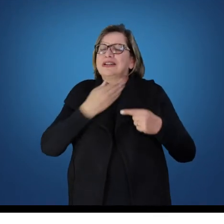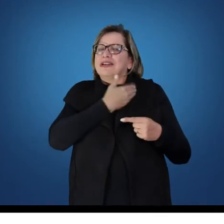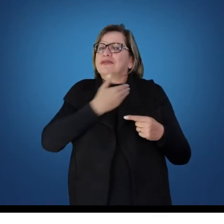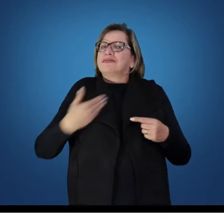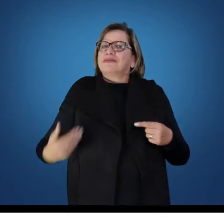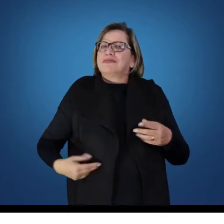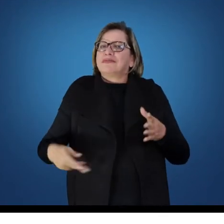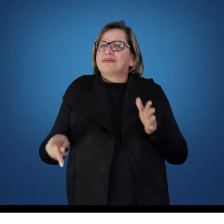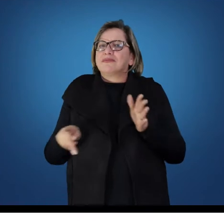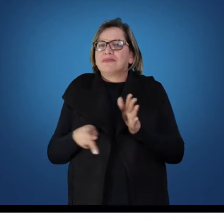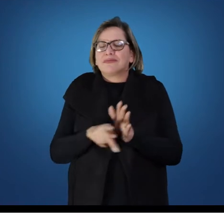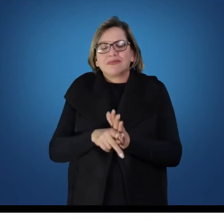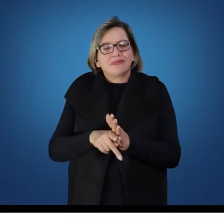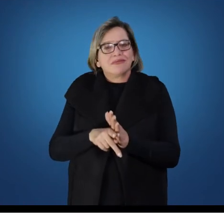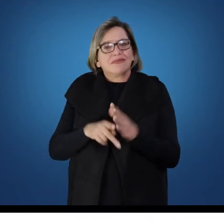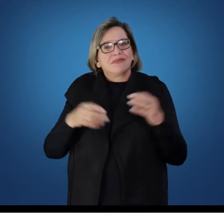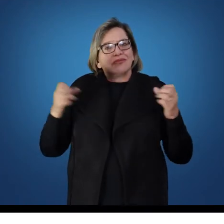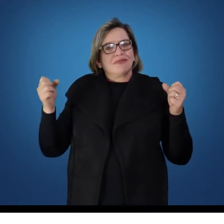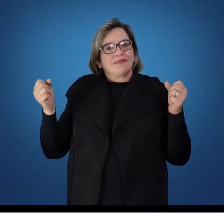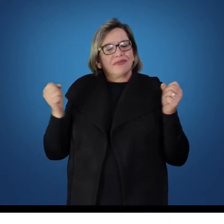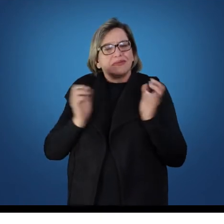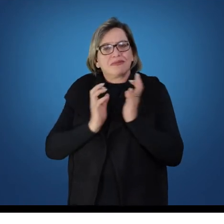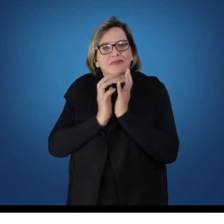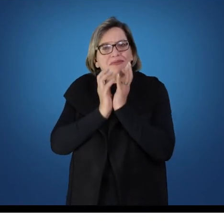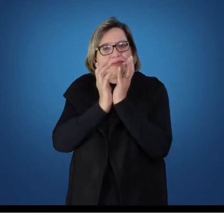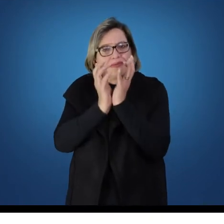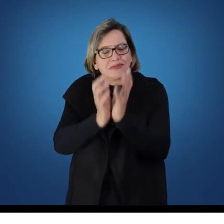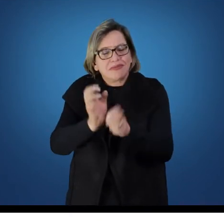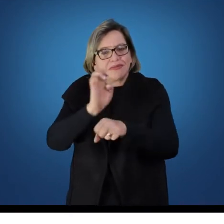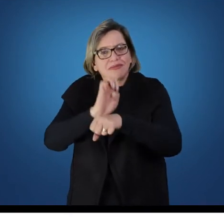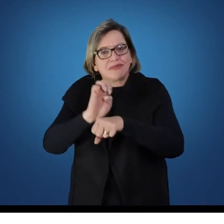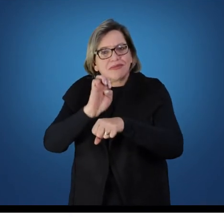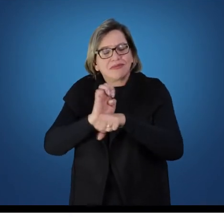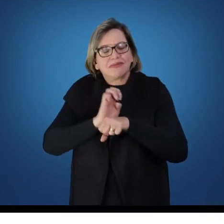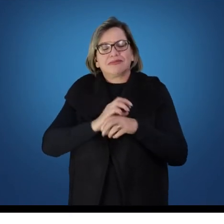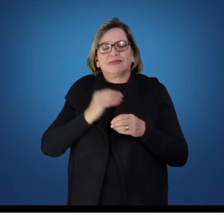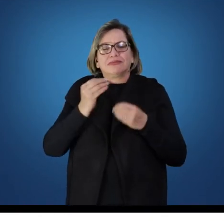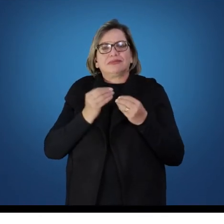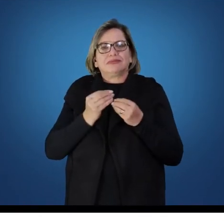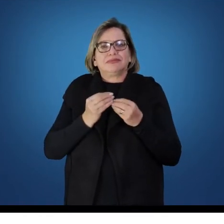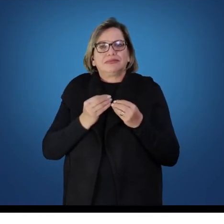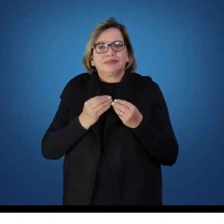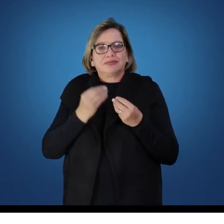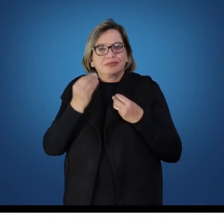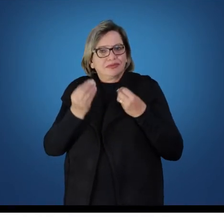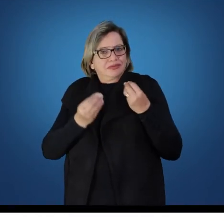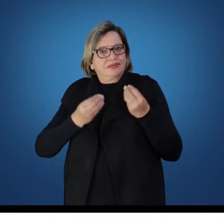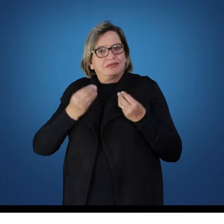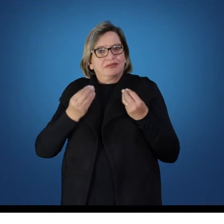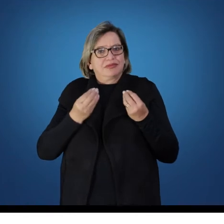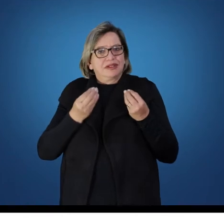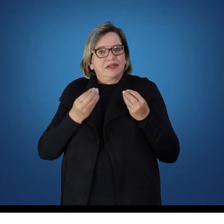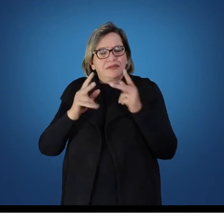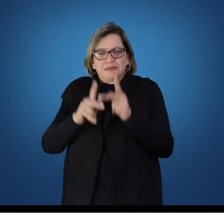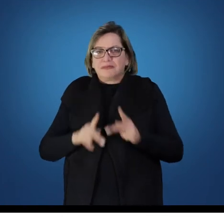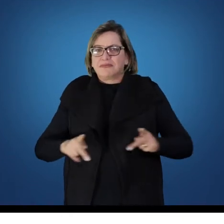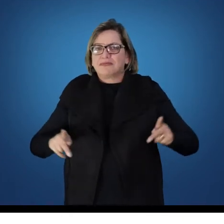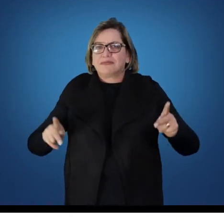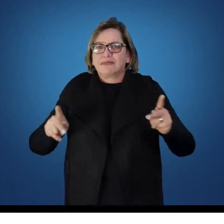à participação junto ao Estado. Como a população, então, a partir deste